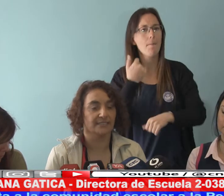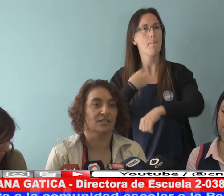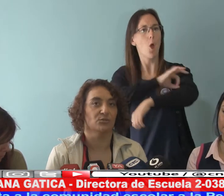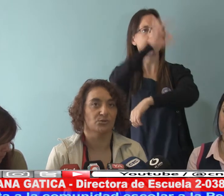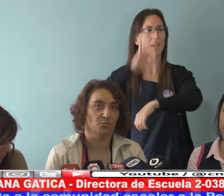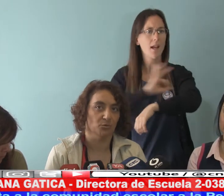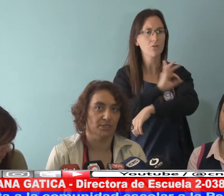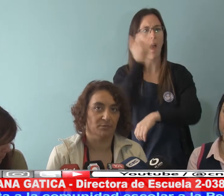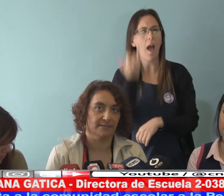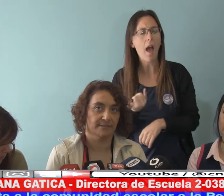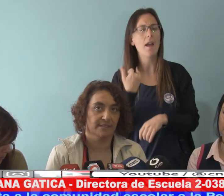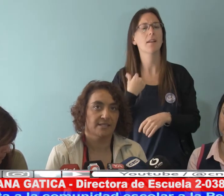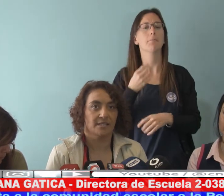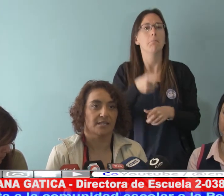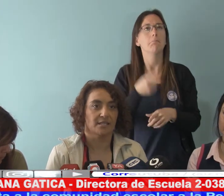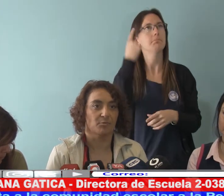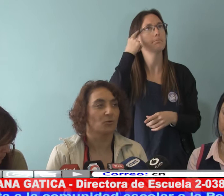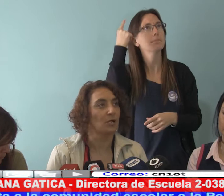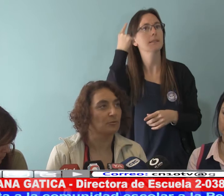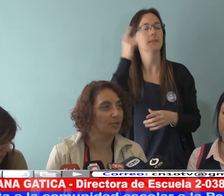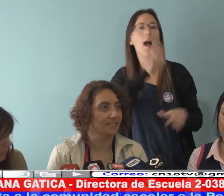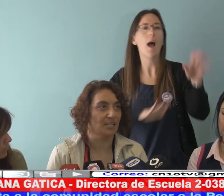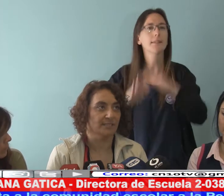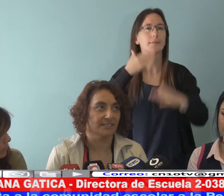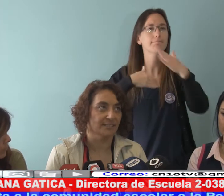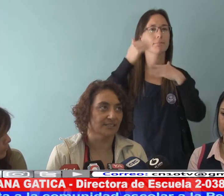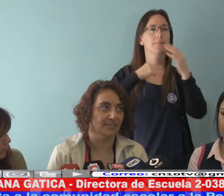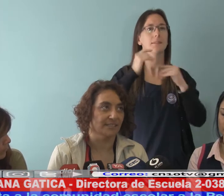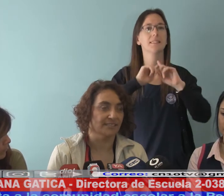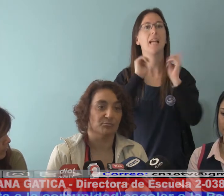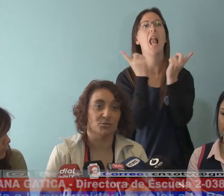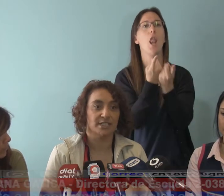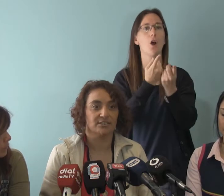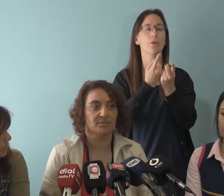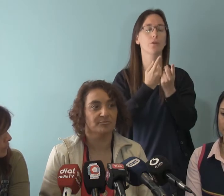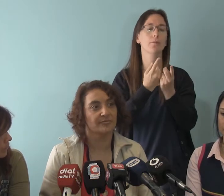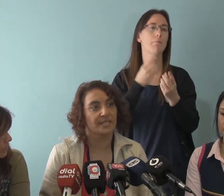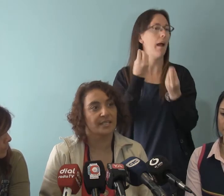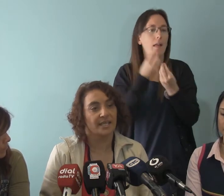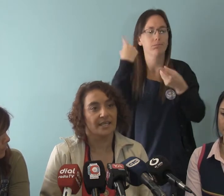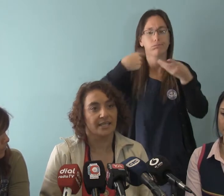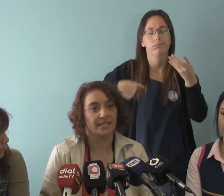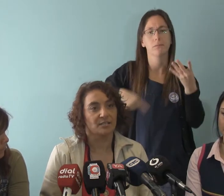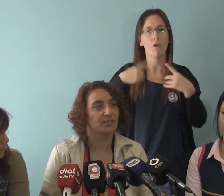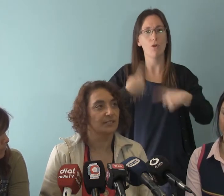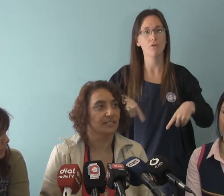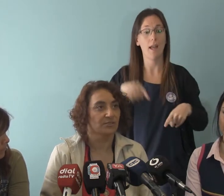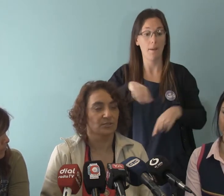Salón de Usos Múltiples, por lo cual vamos a hacer la presentación de ese proyecto que estamos trabajando con